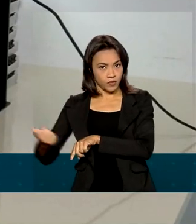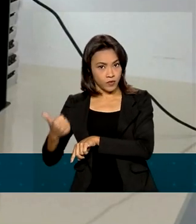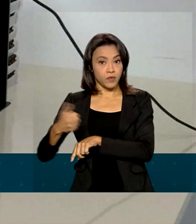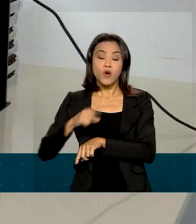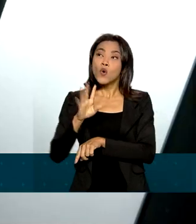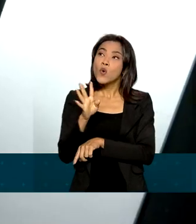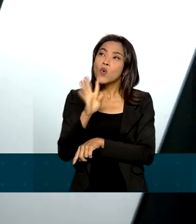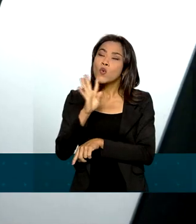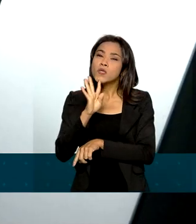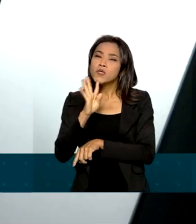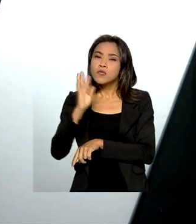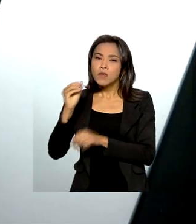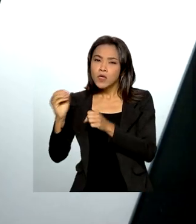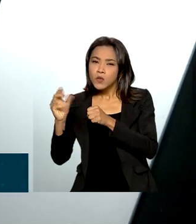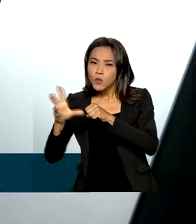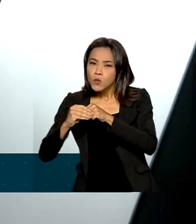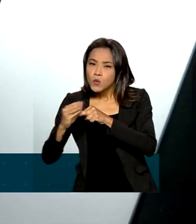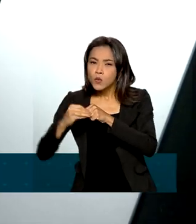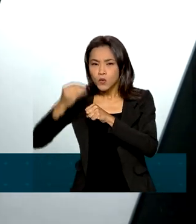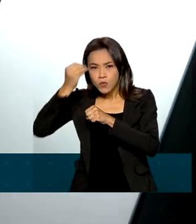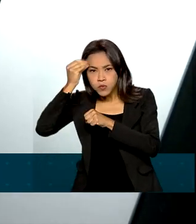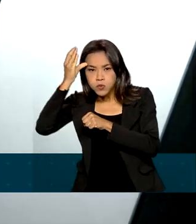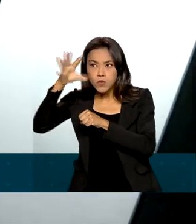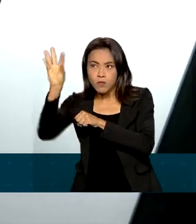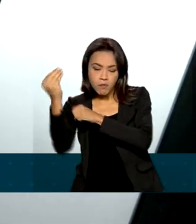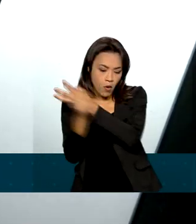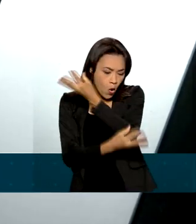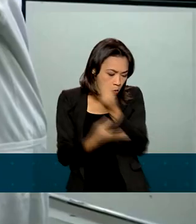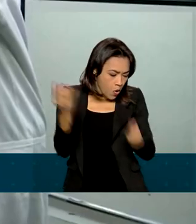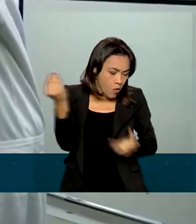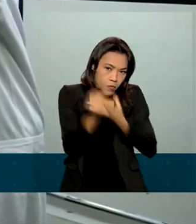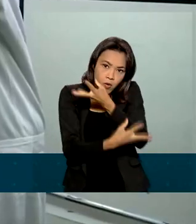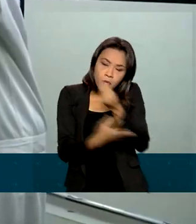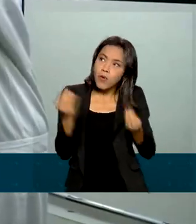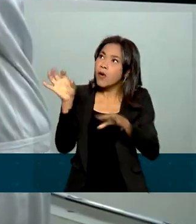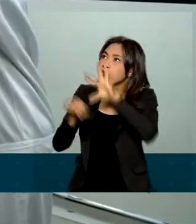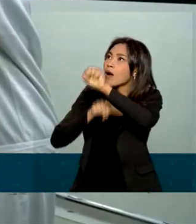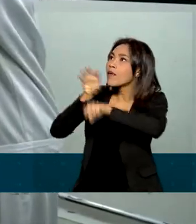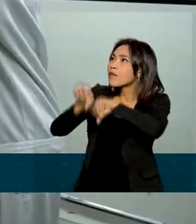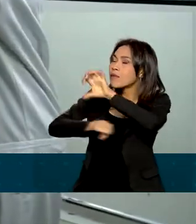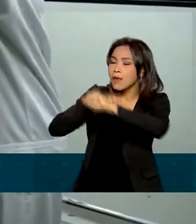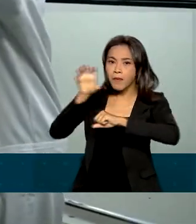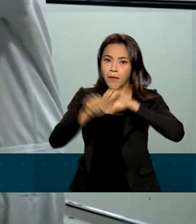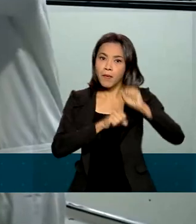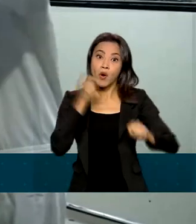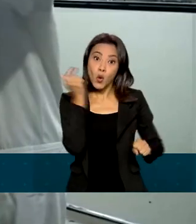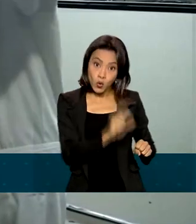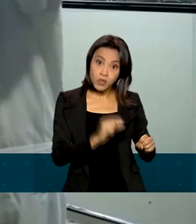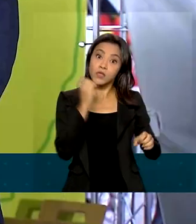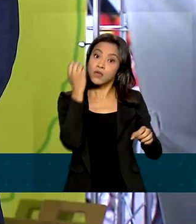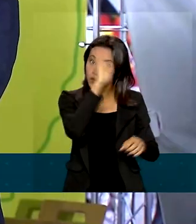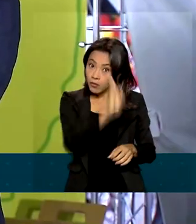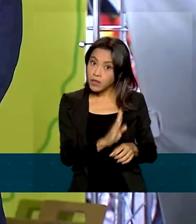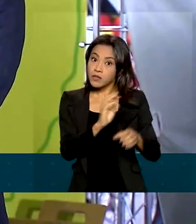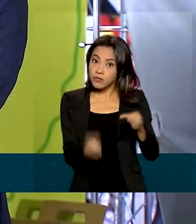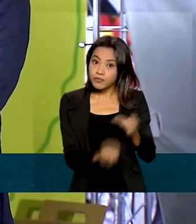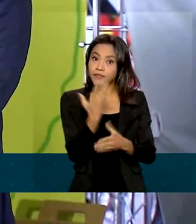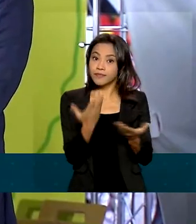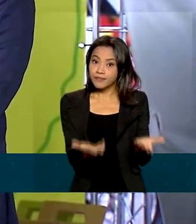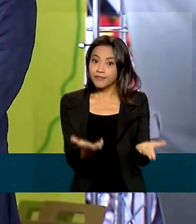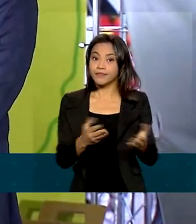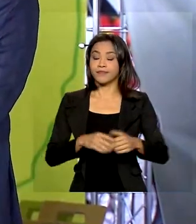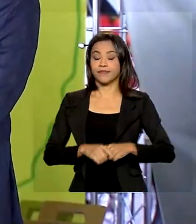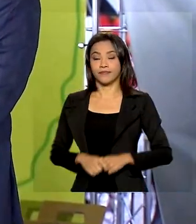repassado ao Brasil, a Fiocruz se tornou capaz de produzir um insumo farmacêutico ativo, o IFA. Isso